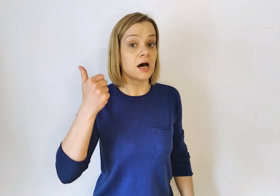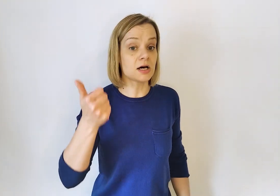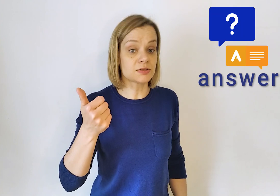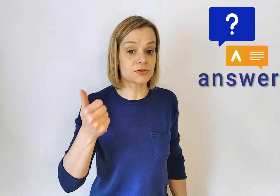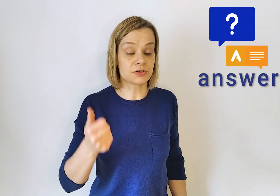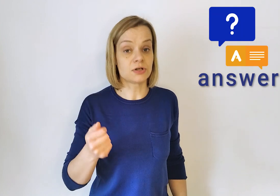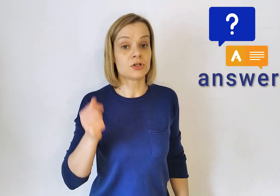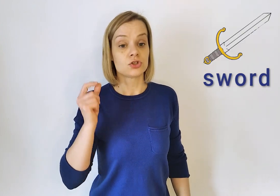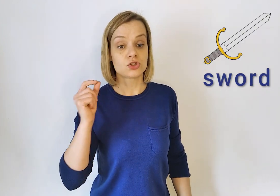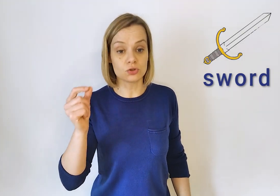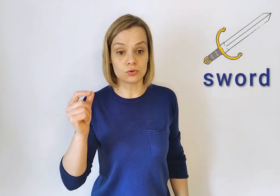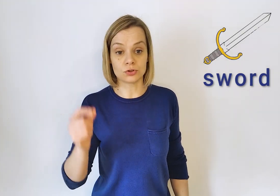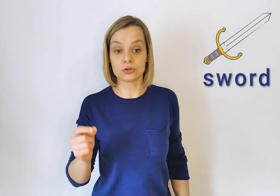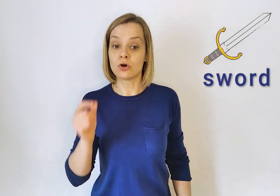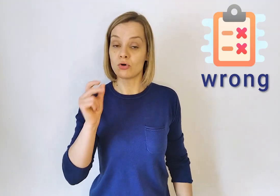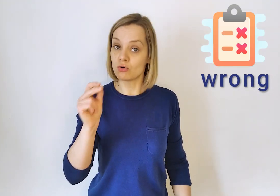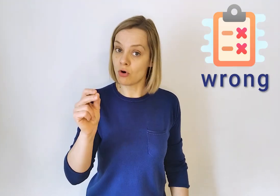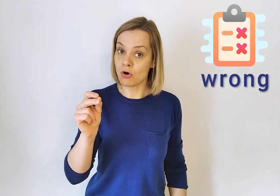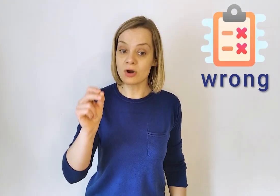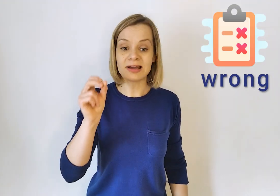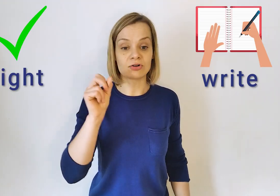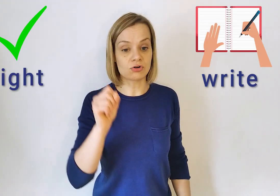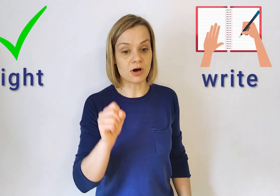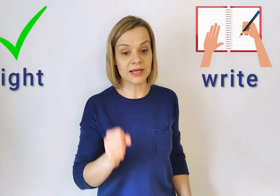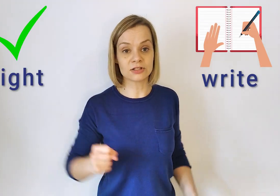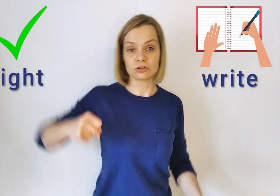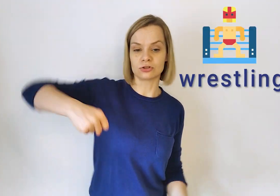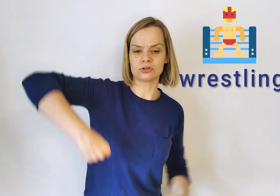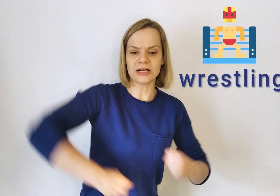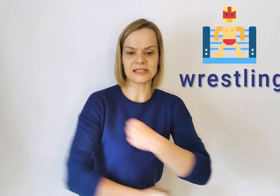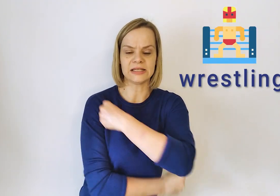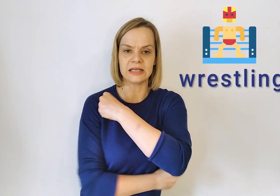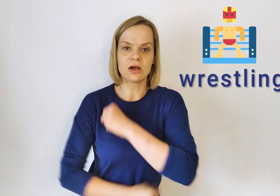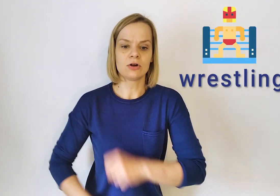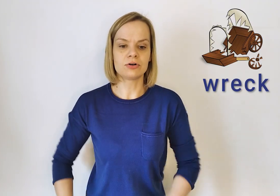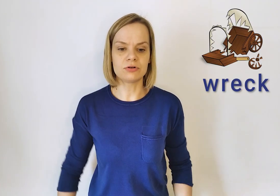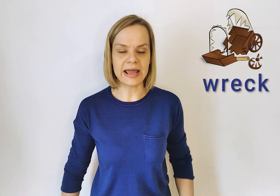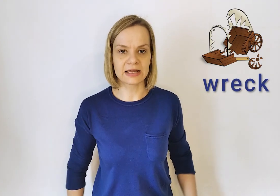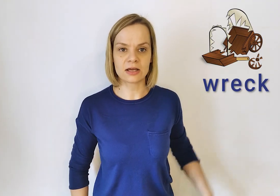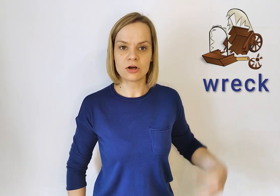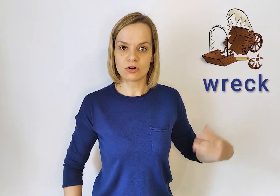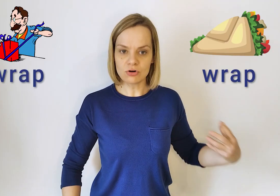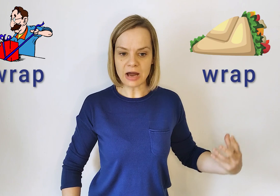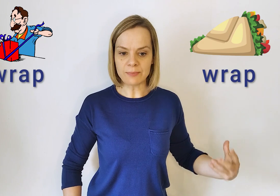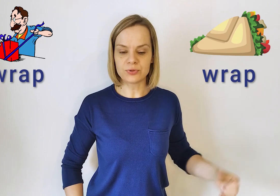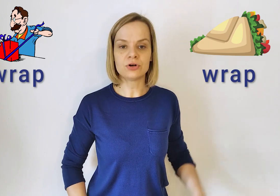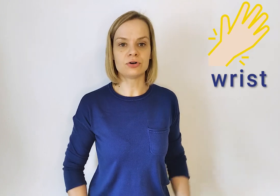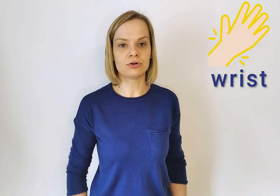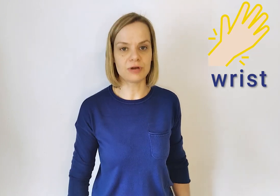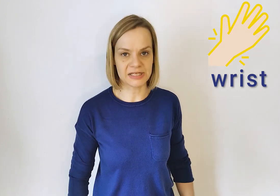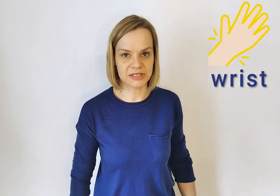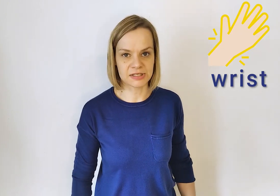Answer. Sword. Wrong. Ride. Wrestling. Wreck. Wrap. Wrist.